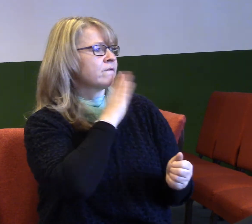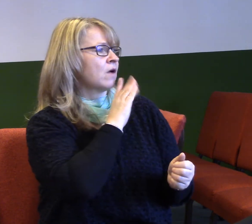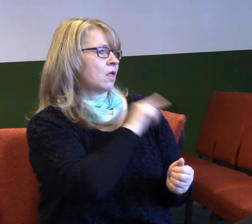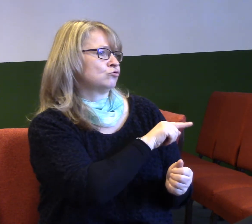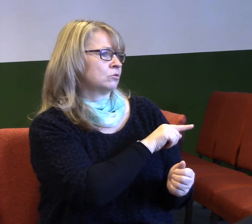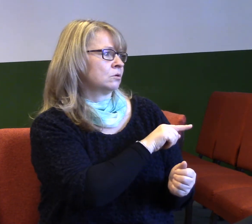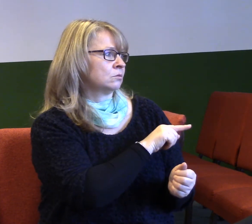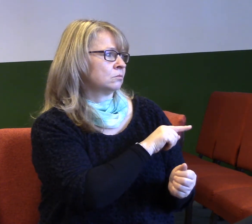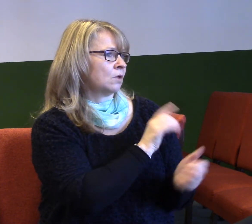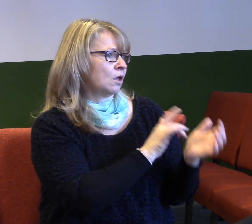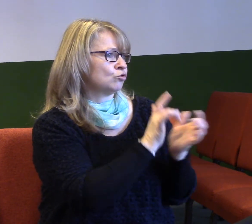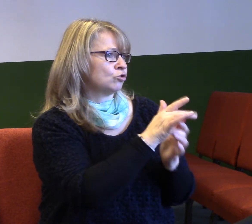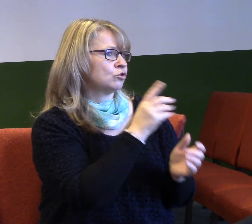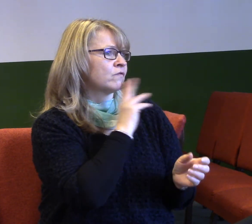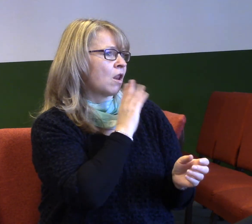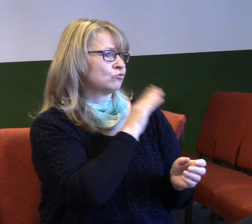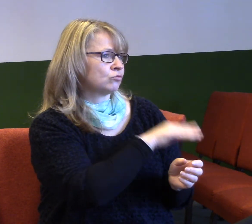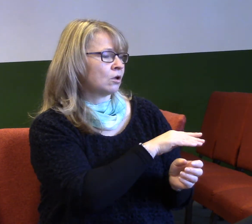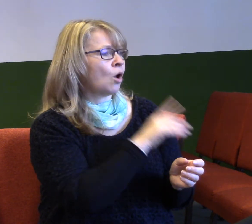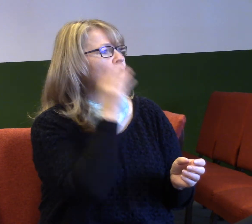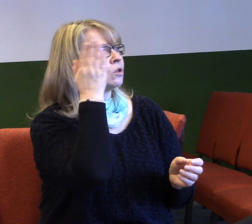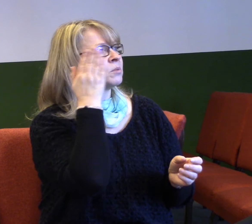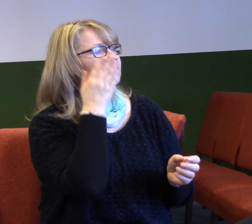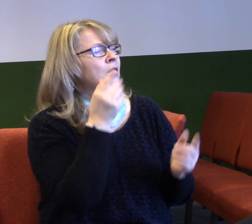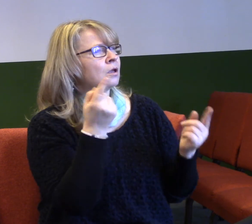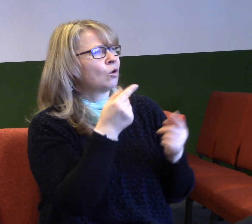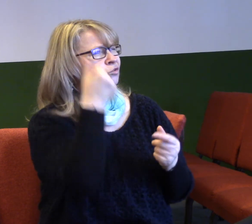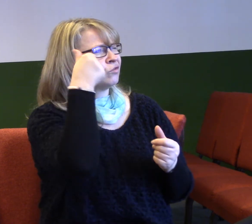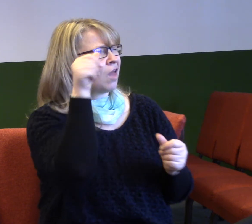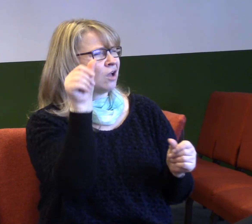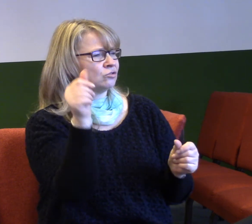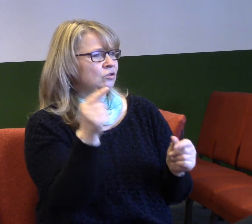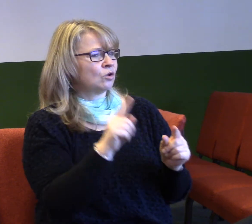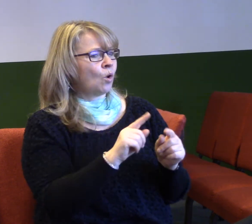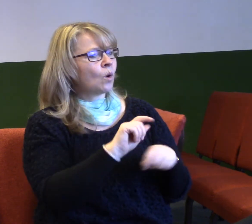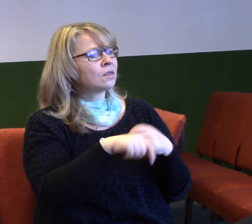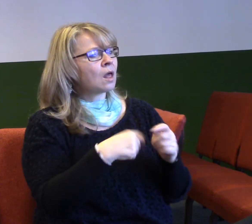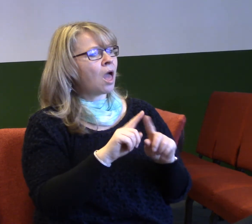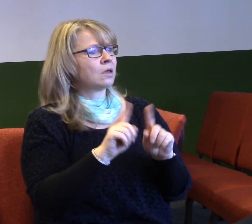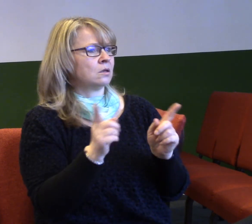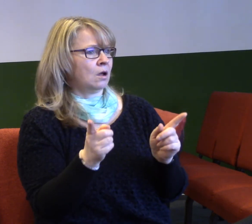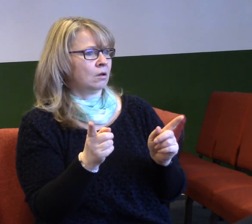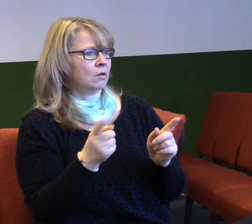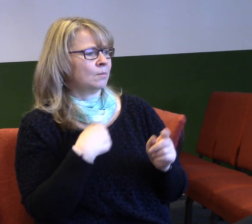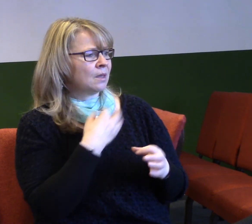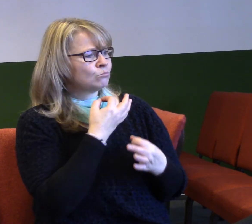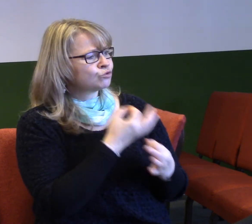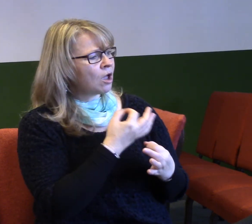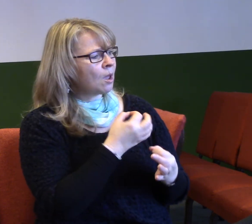Byli přesvědčeni, že je podezřelý, protože dělal věci jinak, než oni si přáli. Oni nechtěli, aby Ježíš